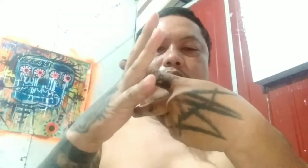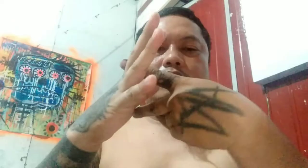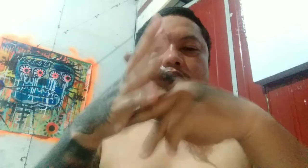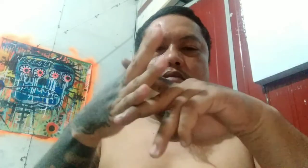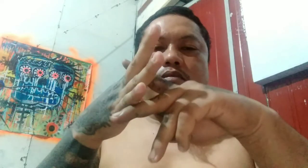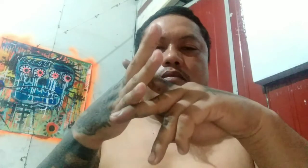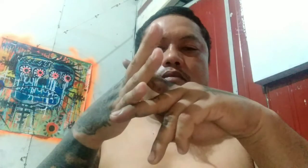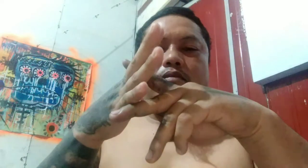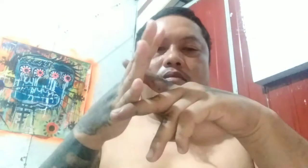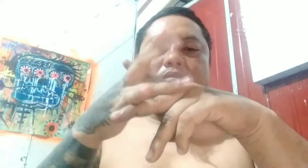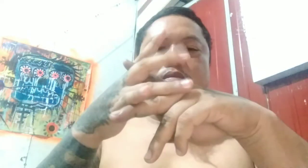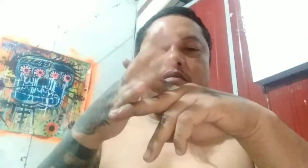assistant.